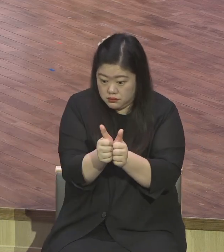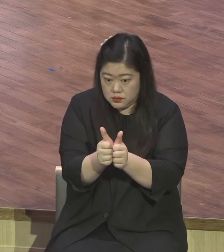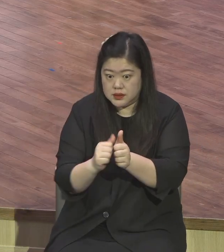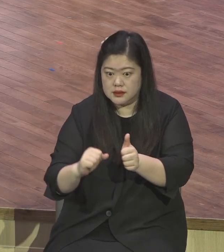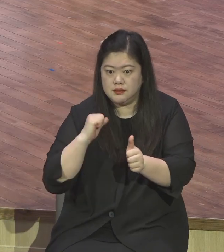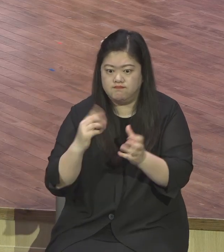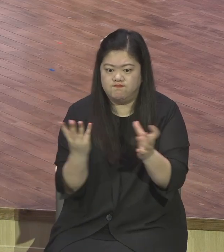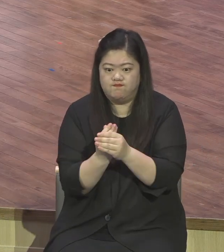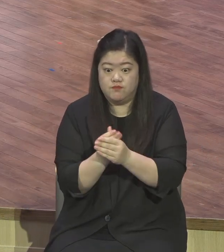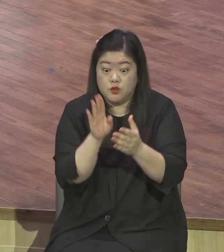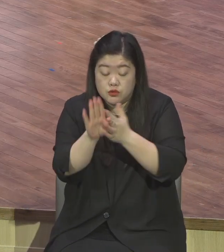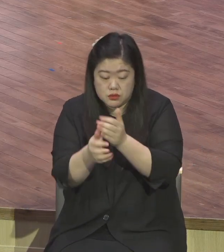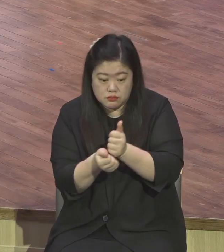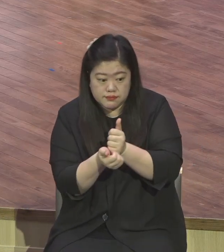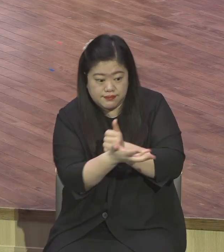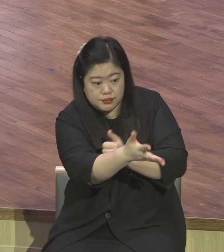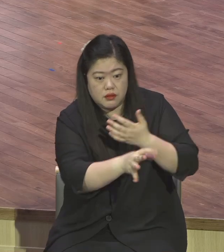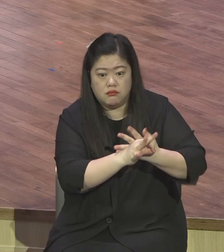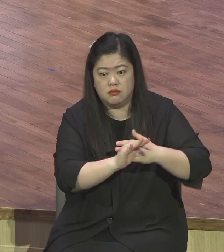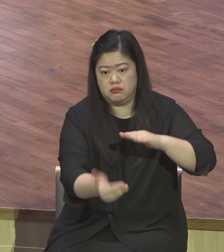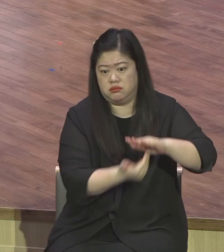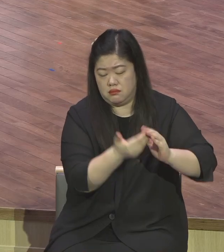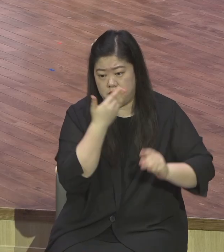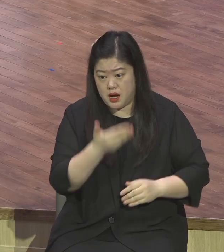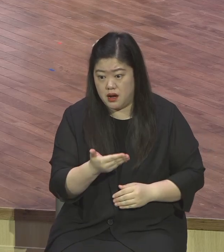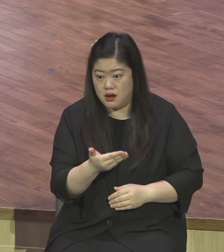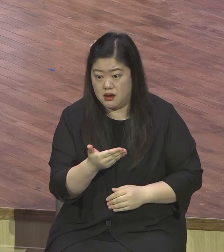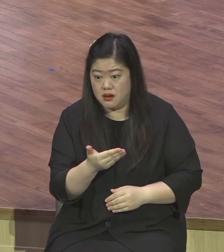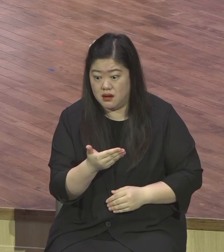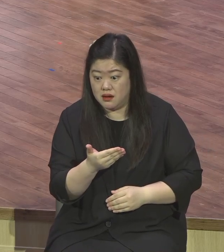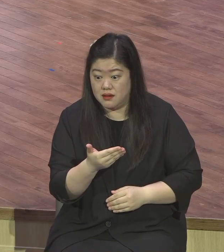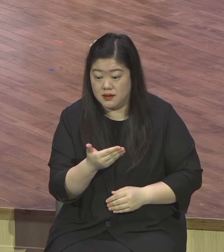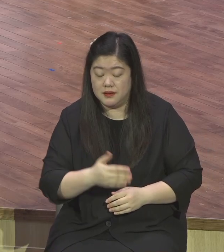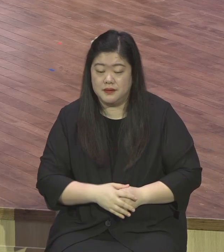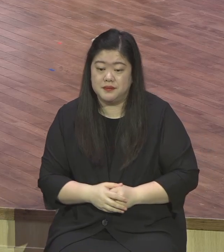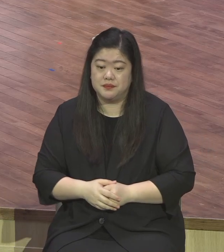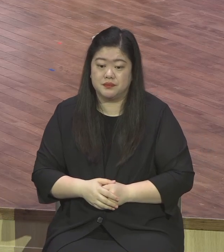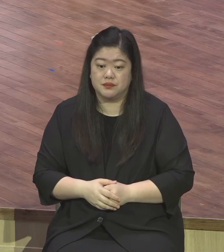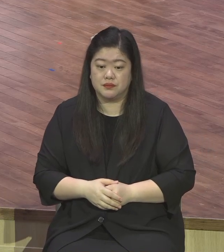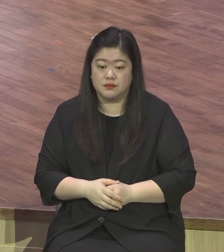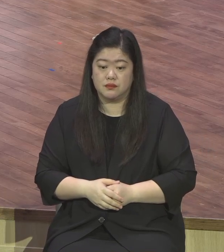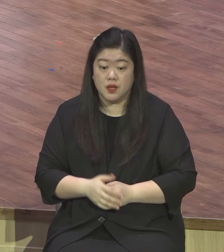보좌의 능력으로 하나님의 능력으로 우리를 사용하신다는 얘기에요